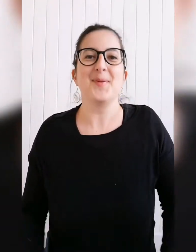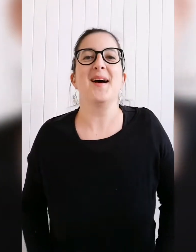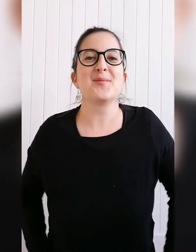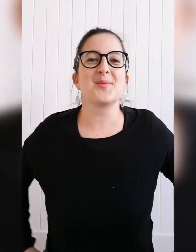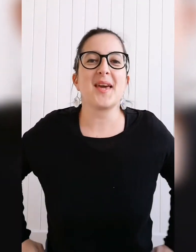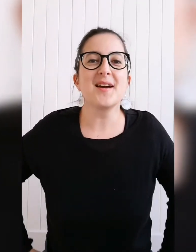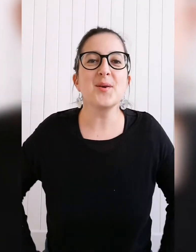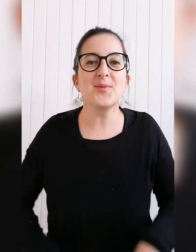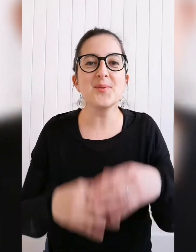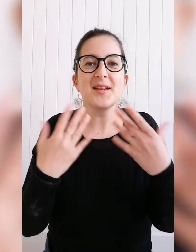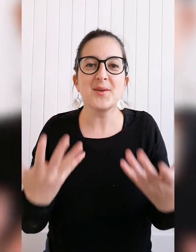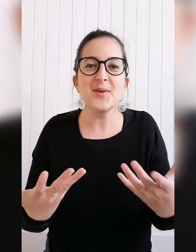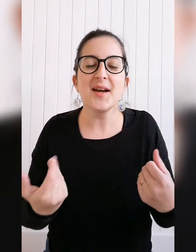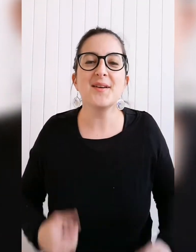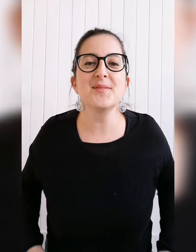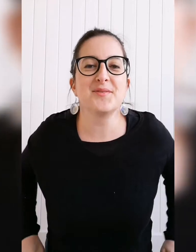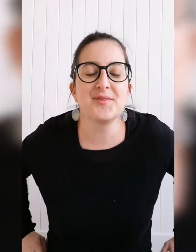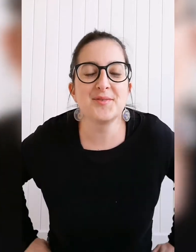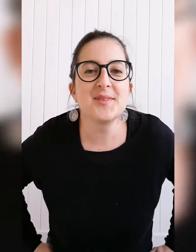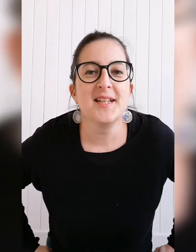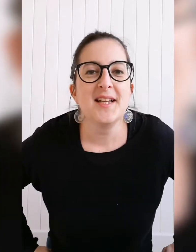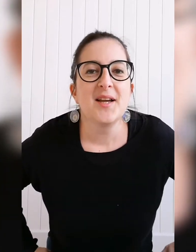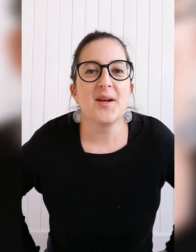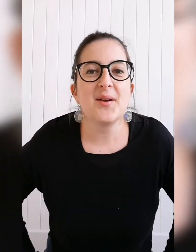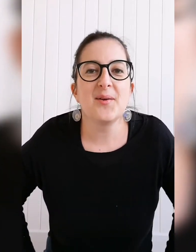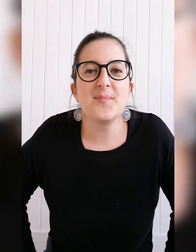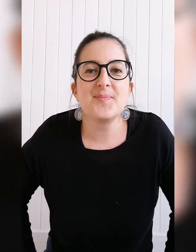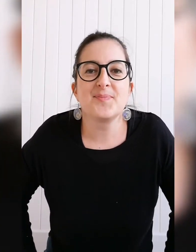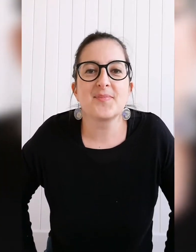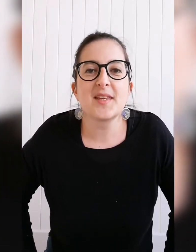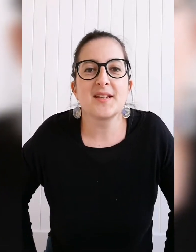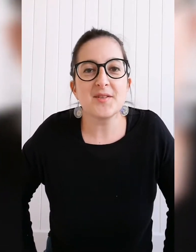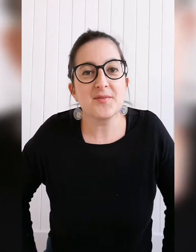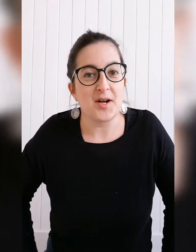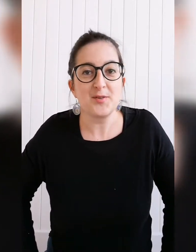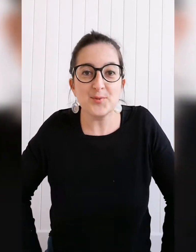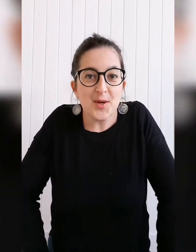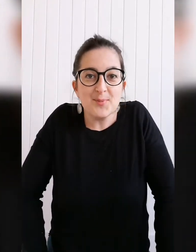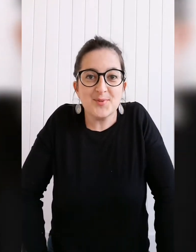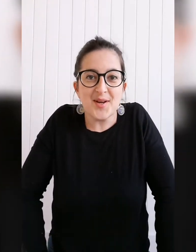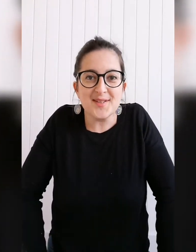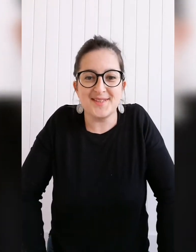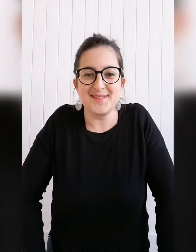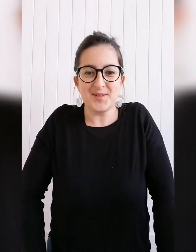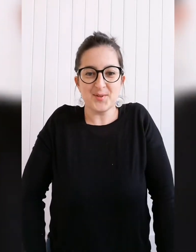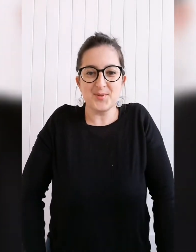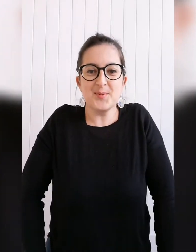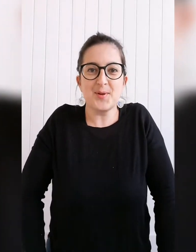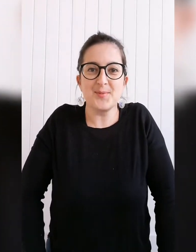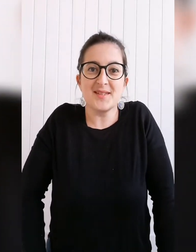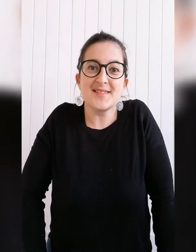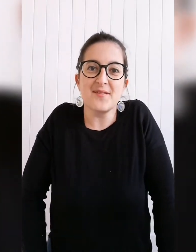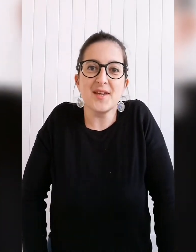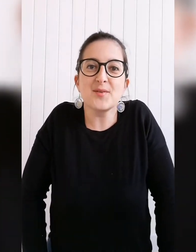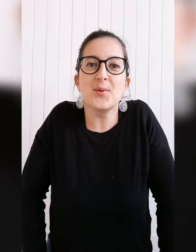part en tout cas quand on accueille un enfant voilà donc il y plusieurs signes le premier ça va être